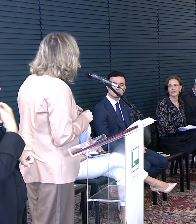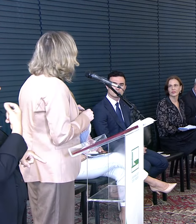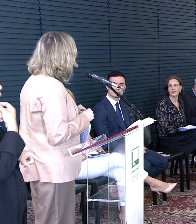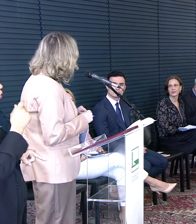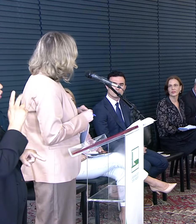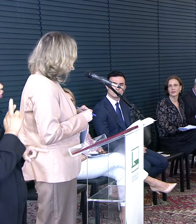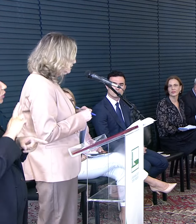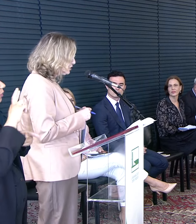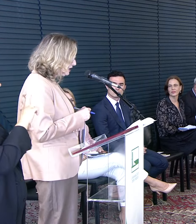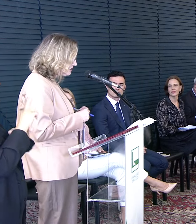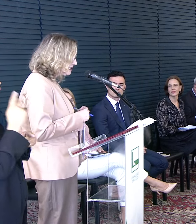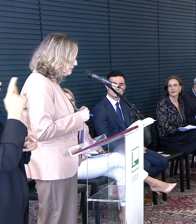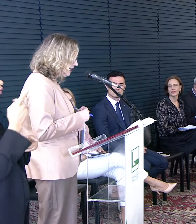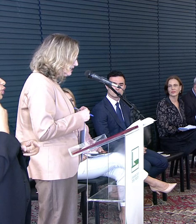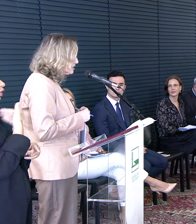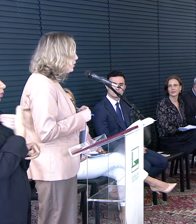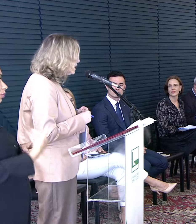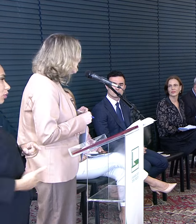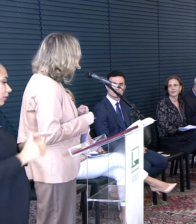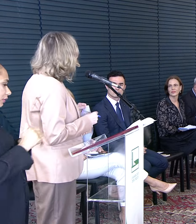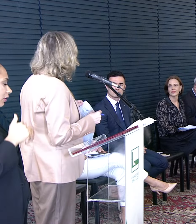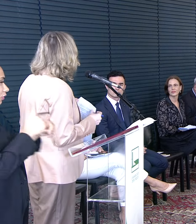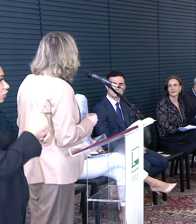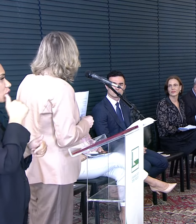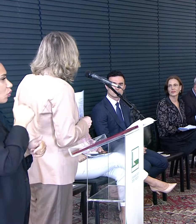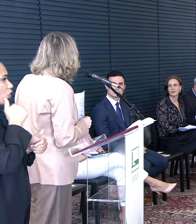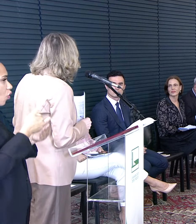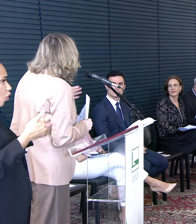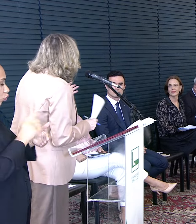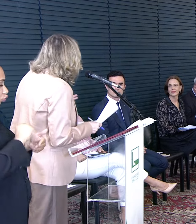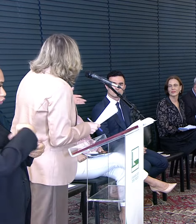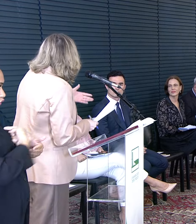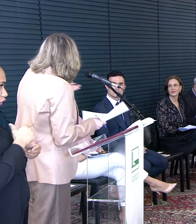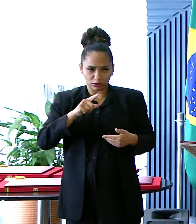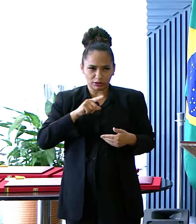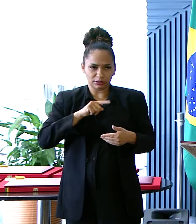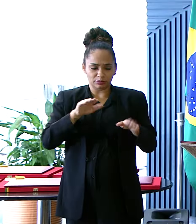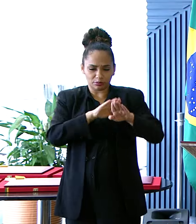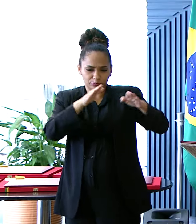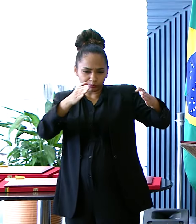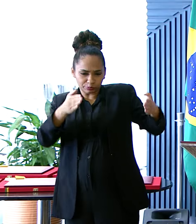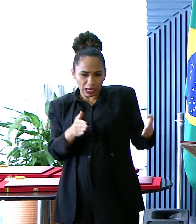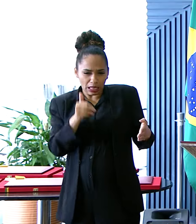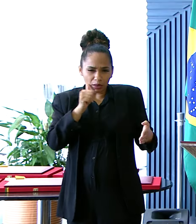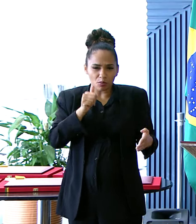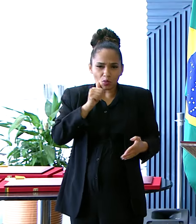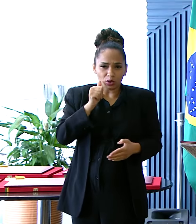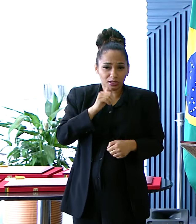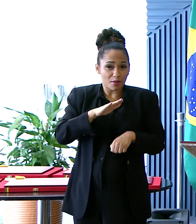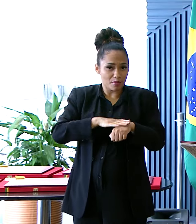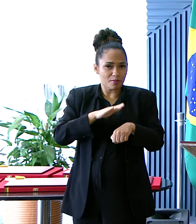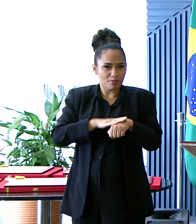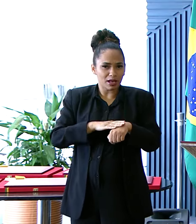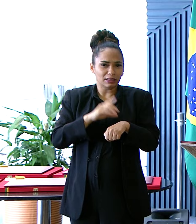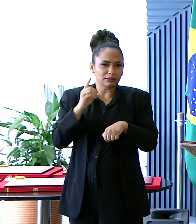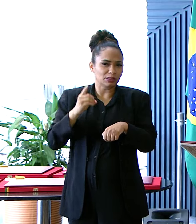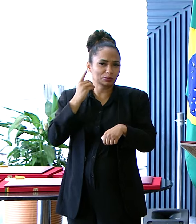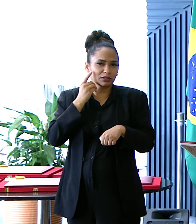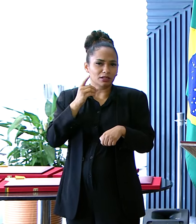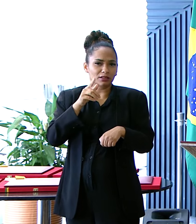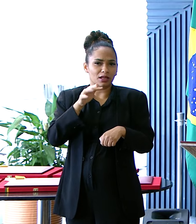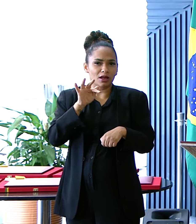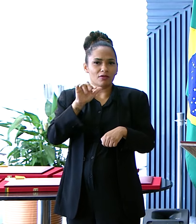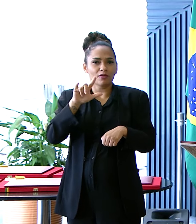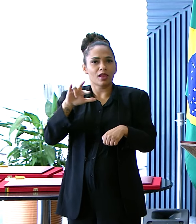públicas E na defesa Dos direitos das mulheres Hoje Quando temos A maior bancada Feminina De todos os tempos Deputada Flávia Deputada